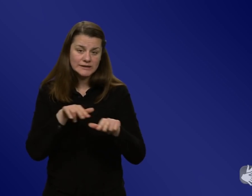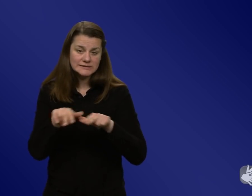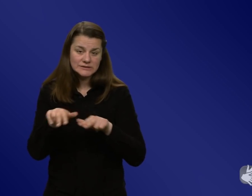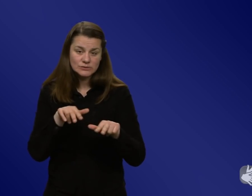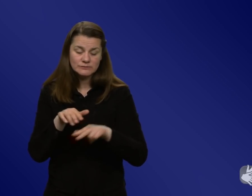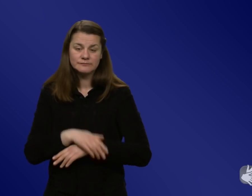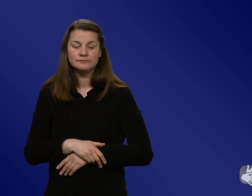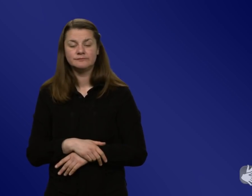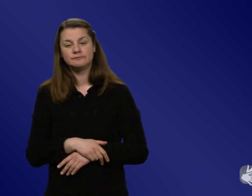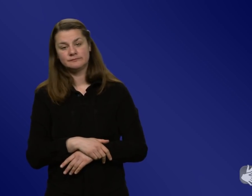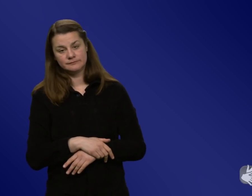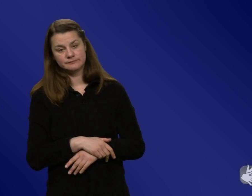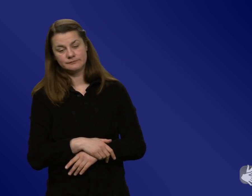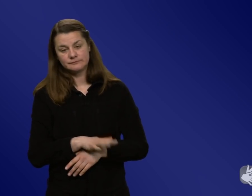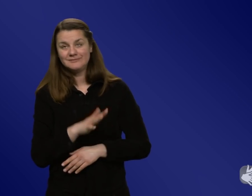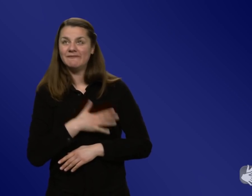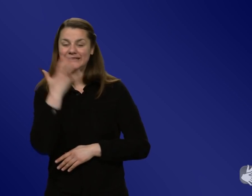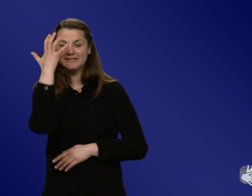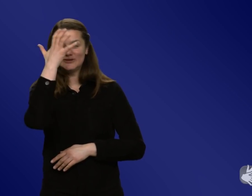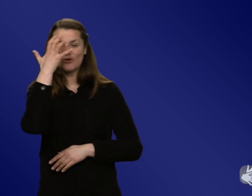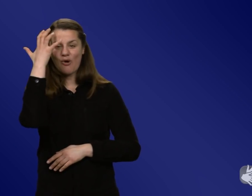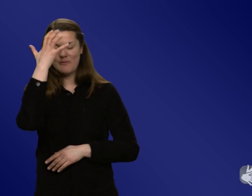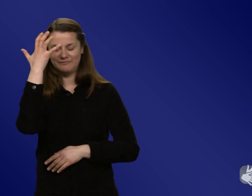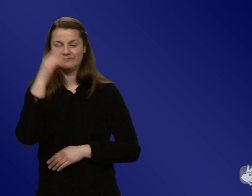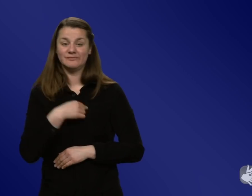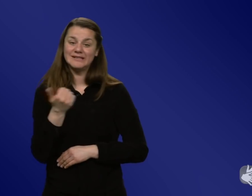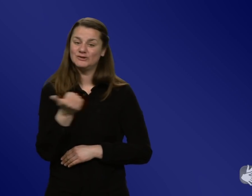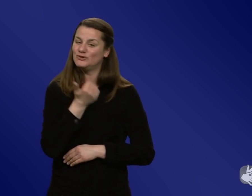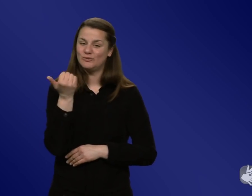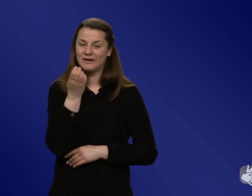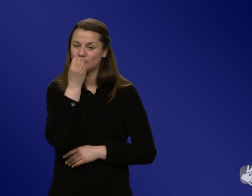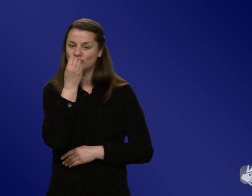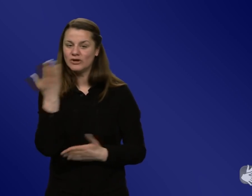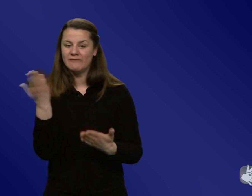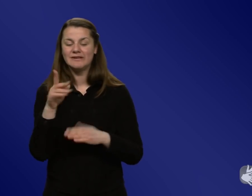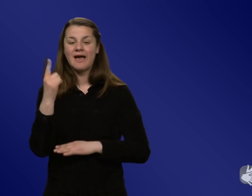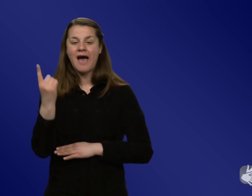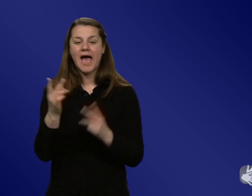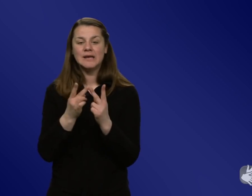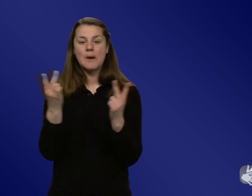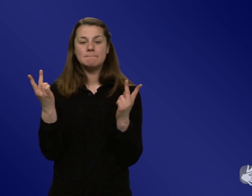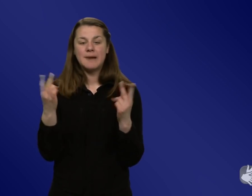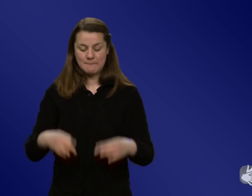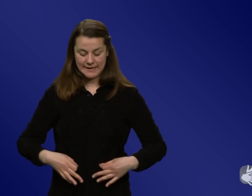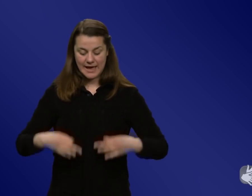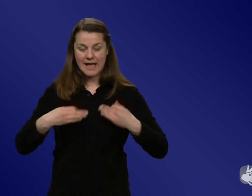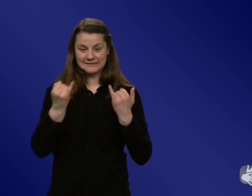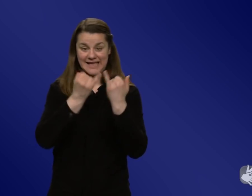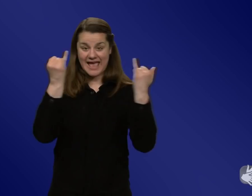wenn man mal so vor sich hin träumen sollte, wäre natürlich toll, man hätte ein großes Public Health Institut, wo quasi die Daten zusammenlaufen und wo